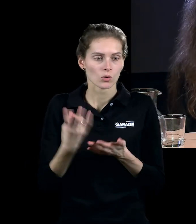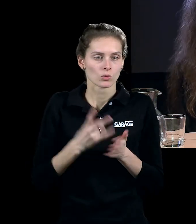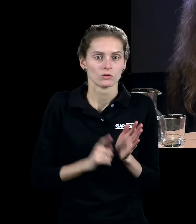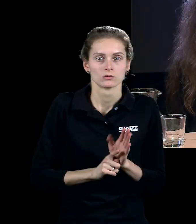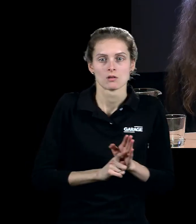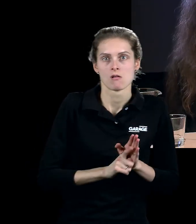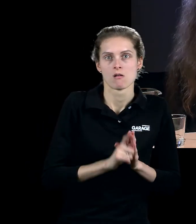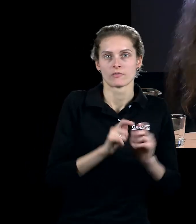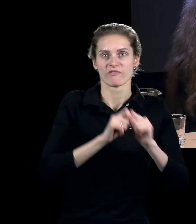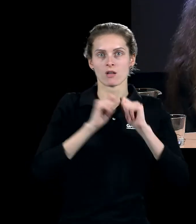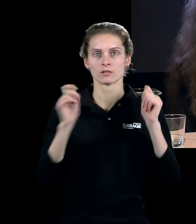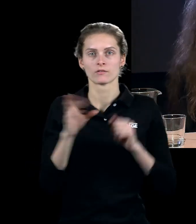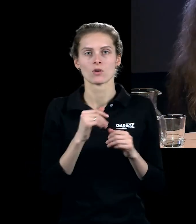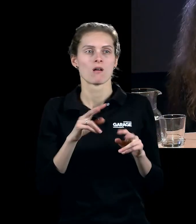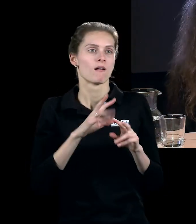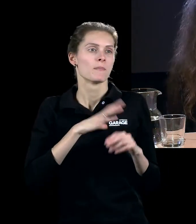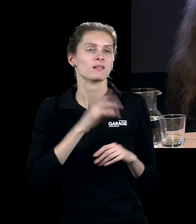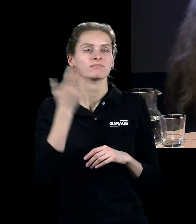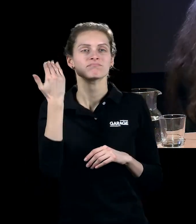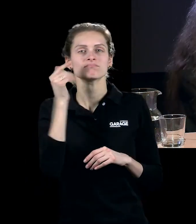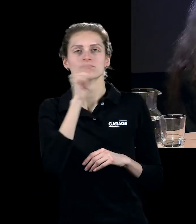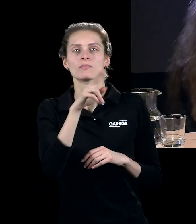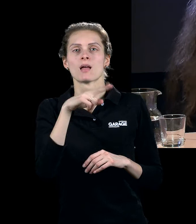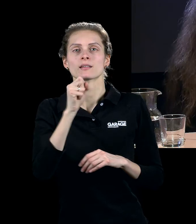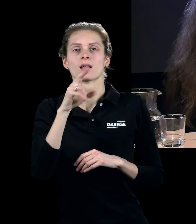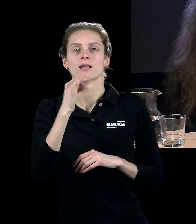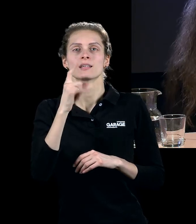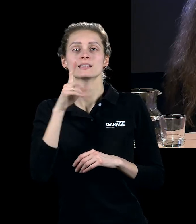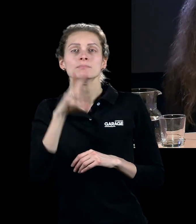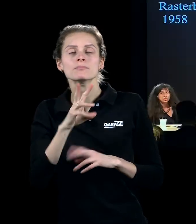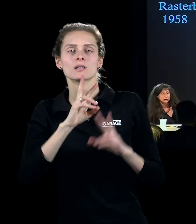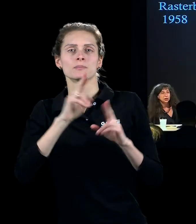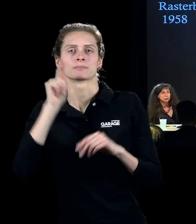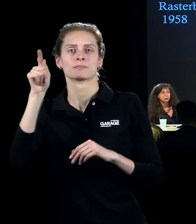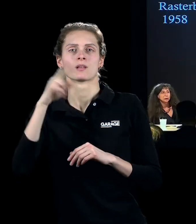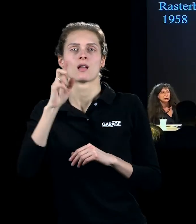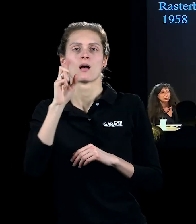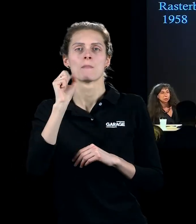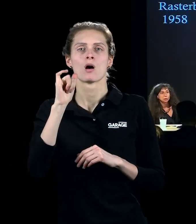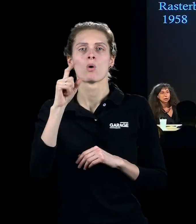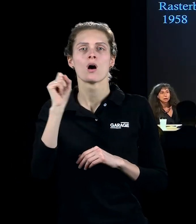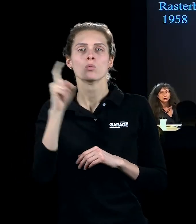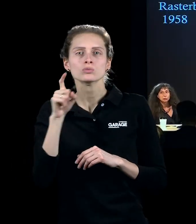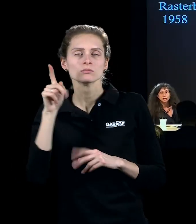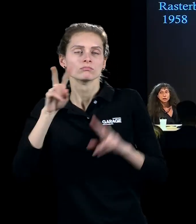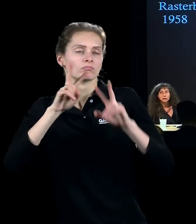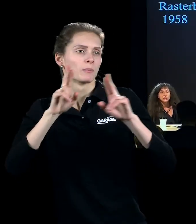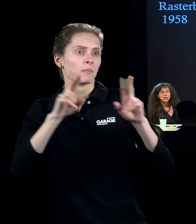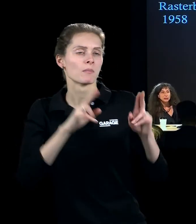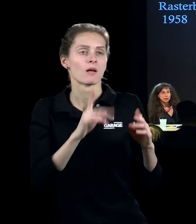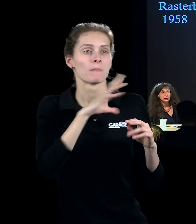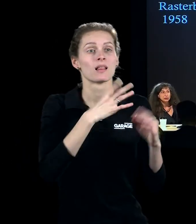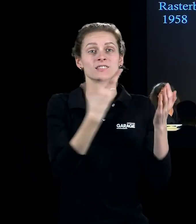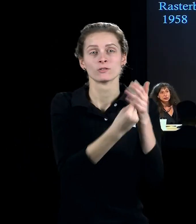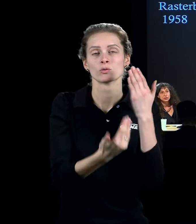дадаисты, как это делали участники Баухауза, надо начать все с нуля, надо придумать какие-то новые ориентиры,